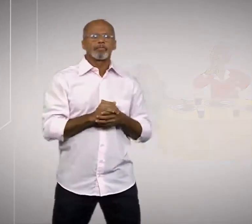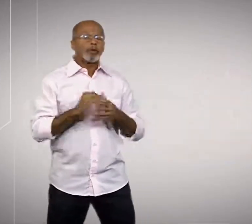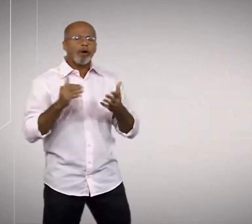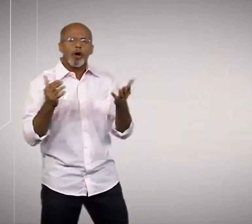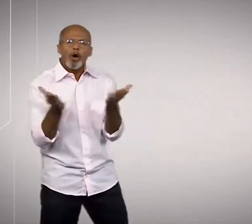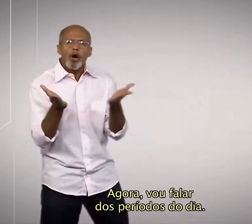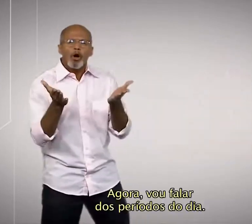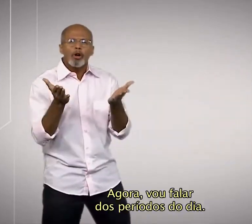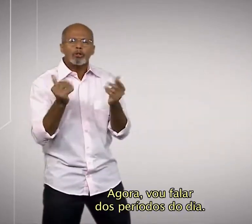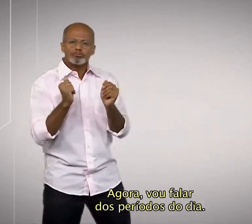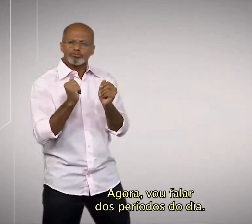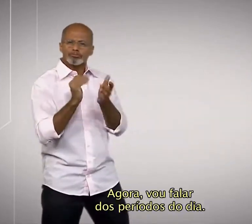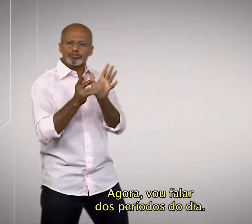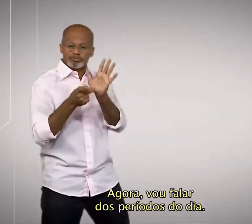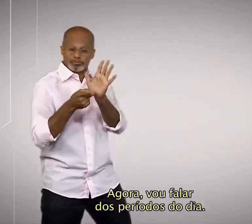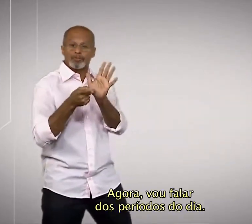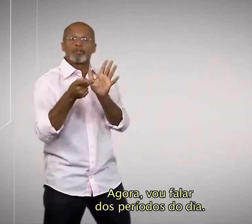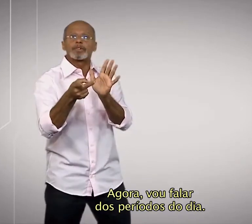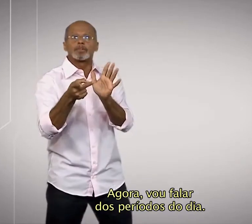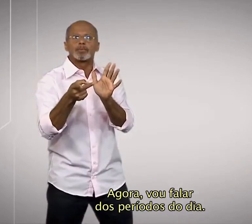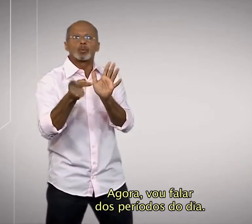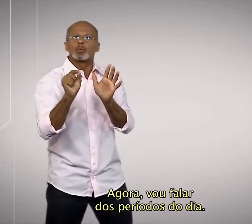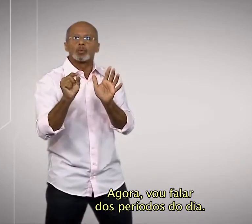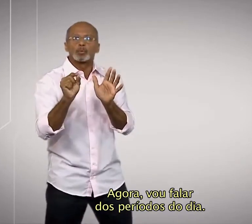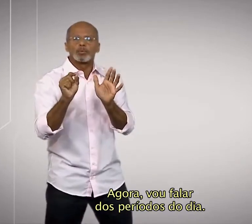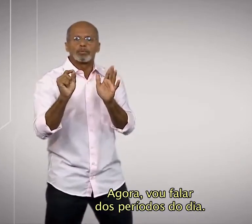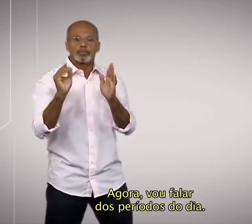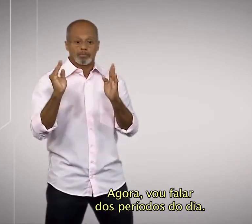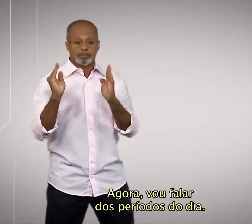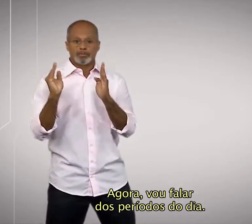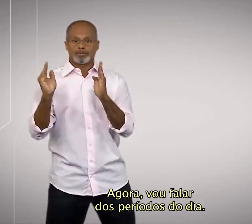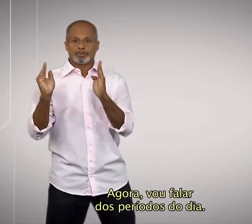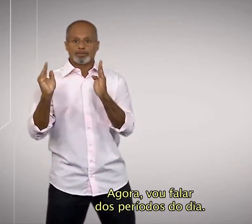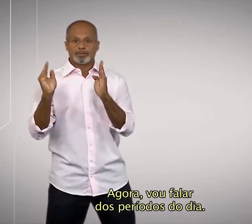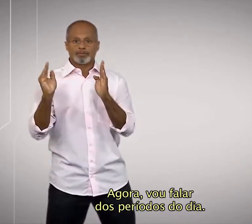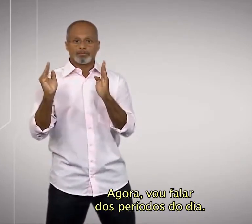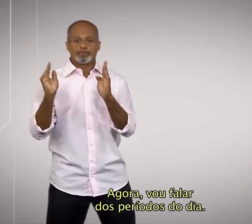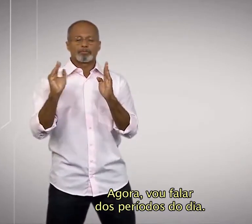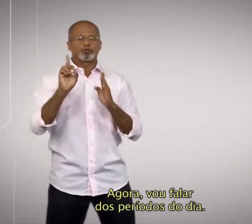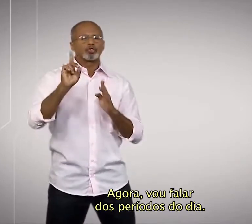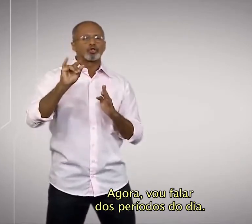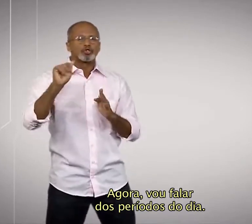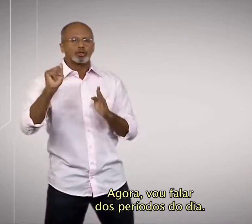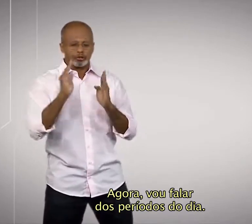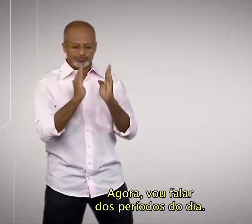Agora, vou falar dos períodos do dia.